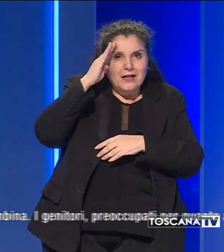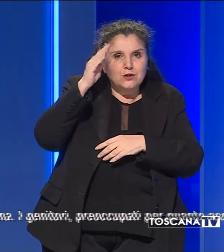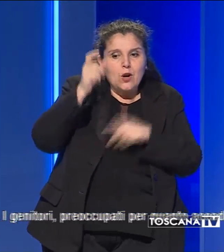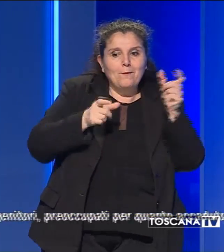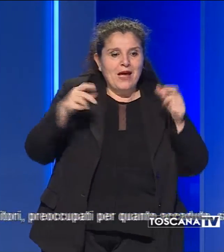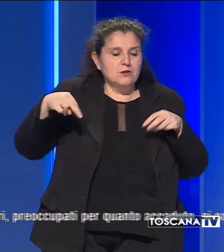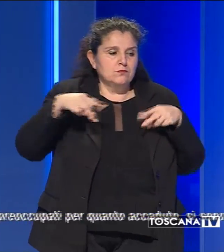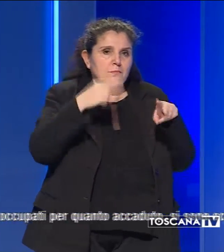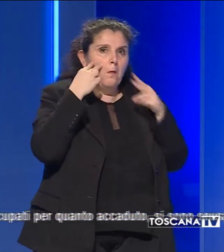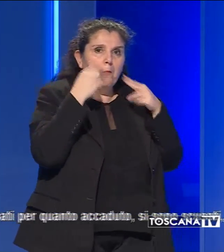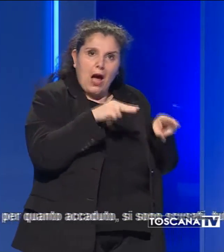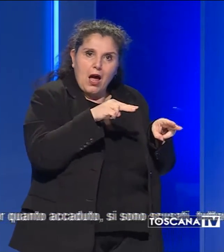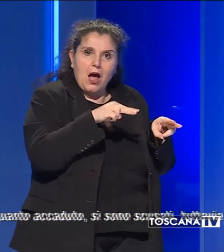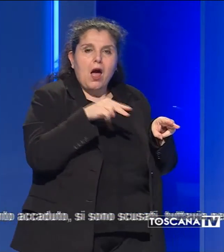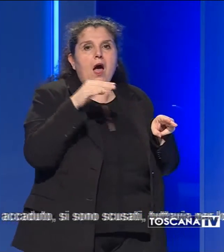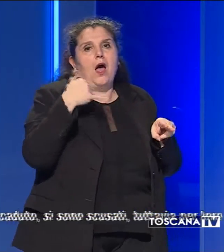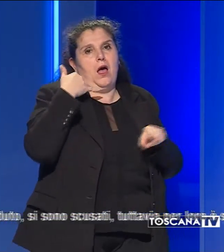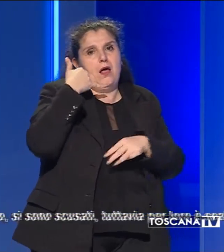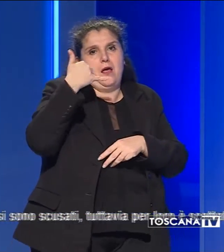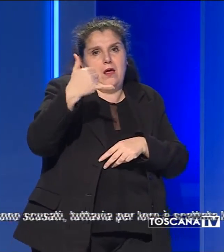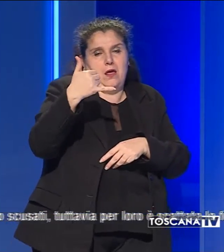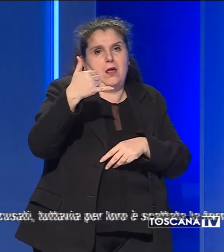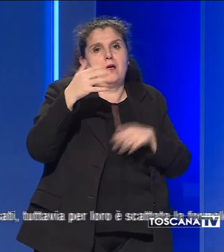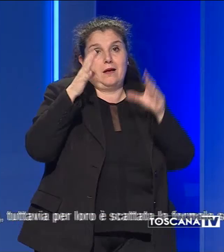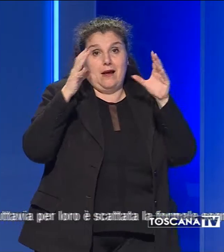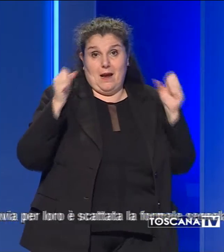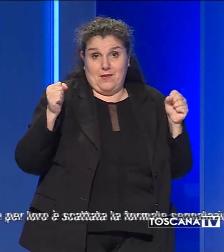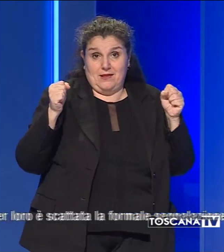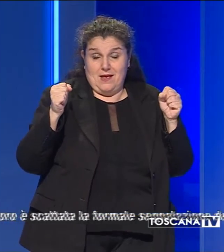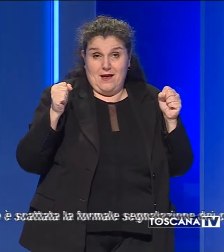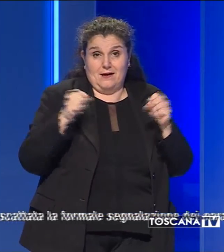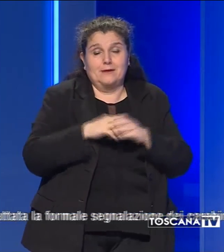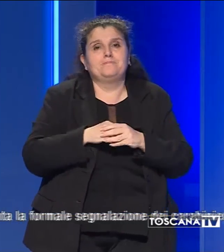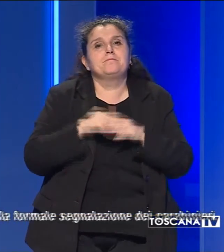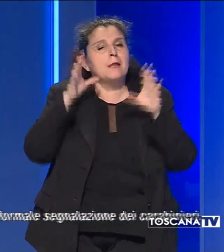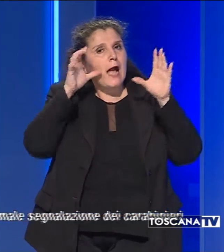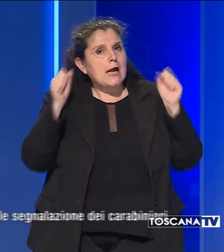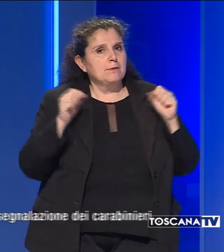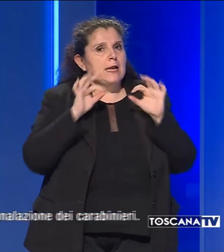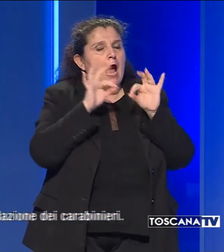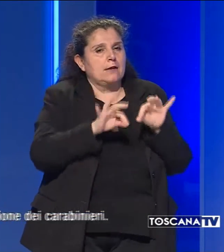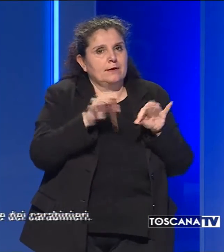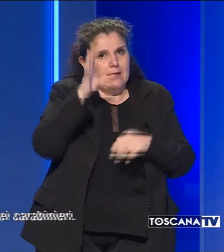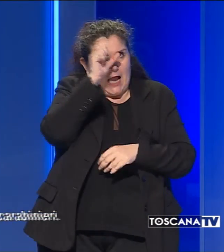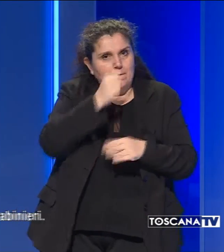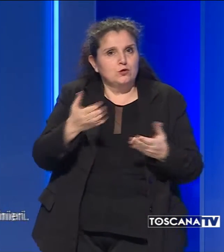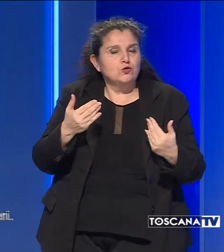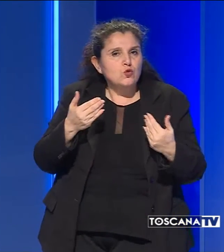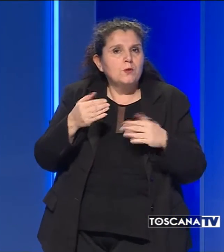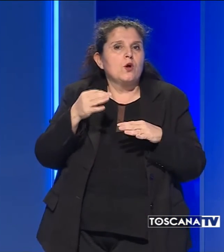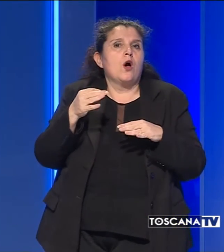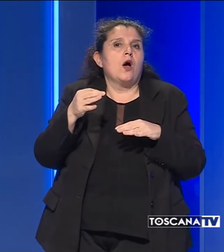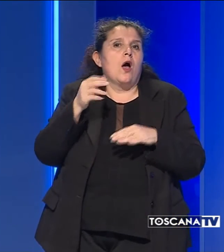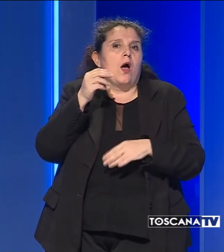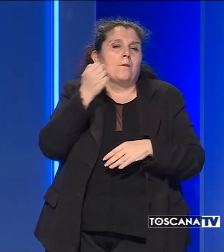alcuni passanti che hanno fatto intervenire i carabinieri. I militari hanno capito che padre e